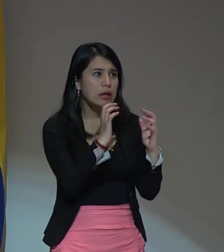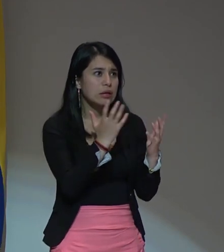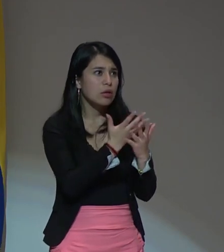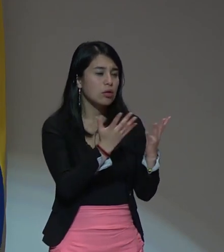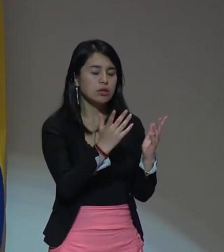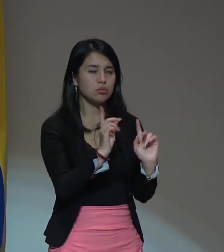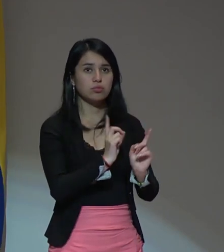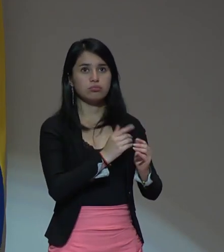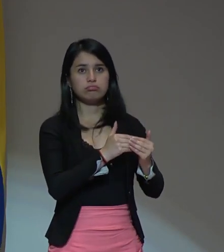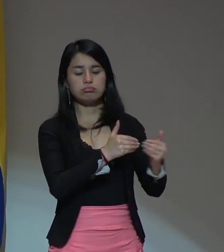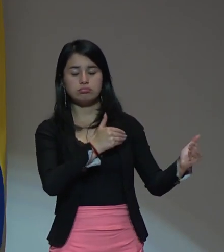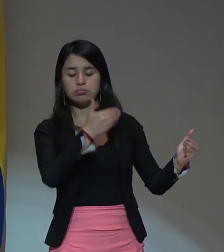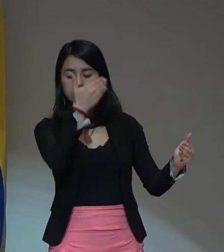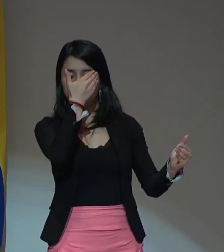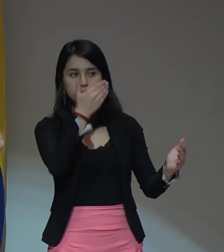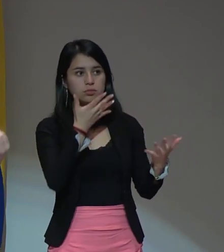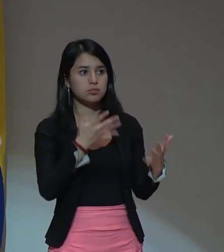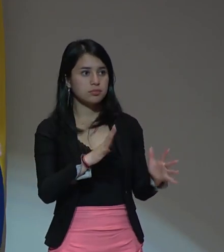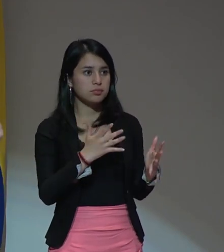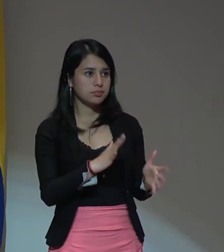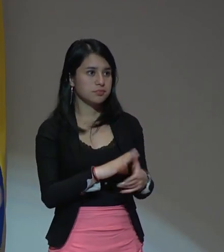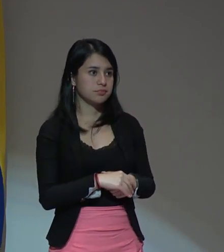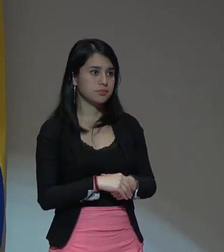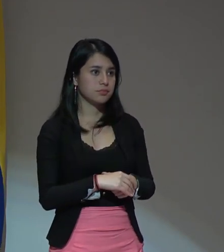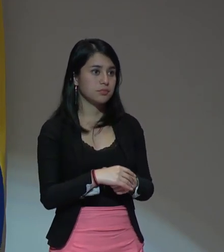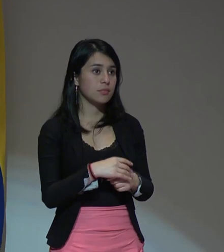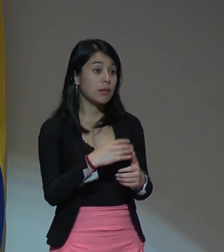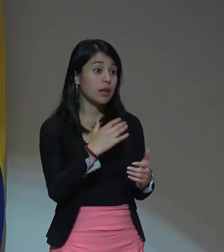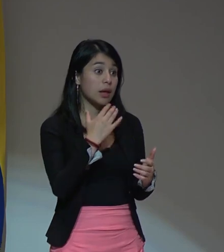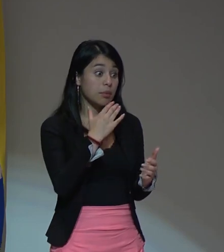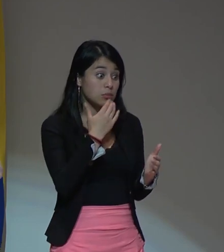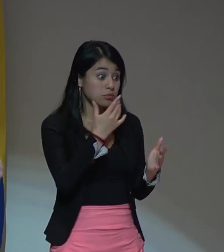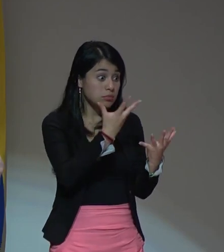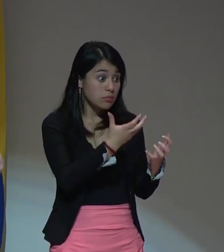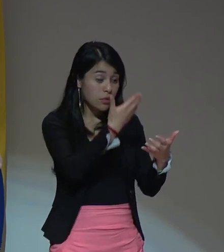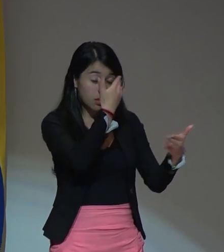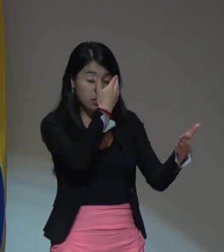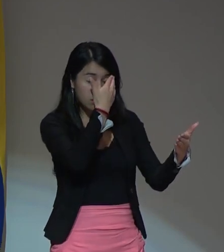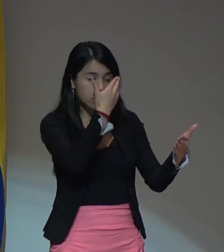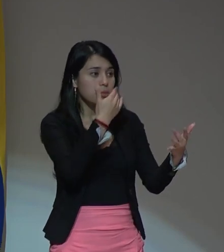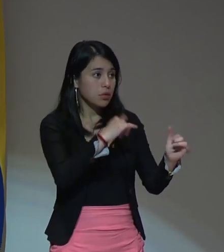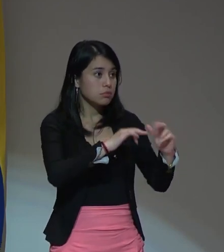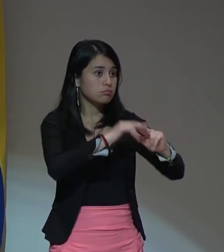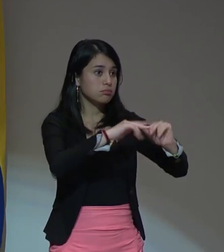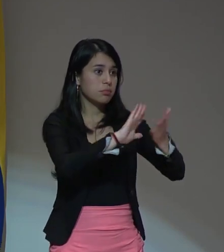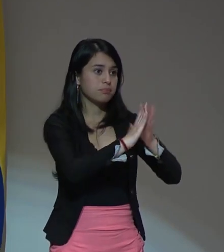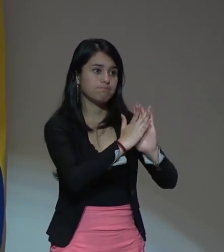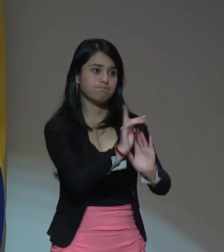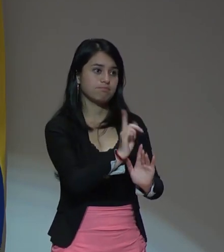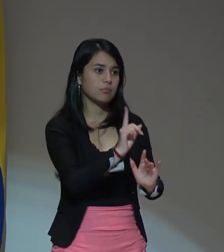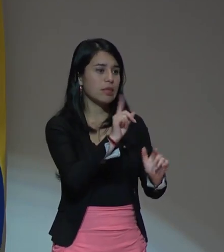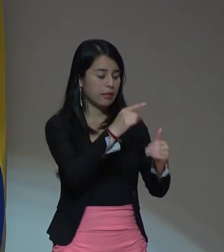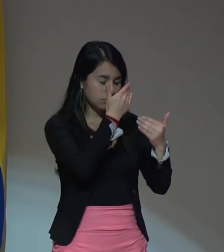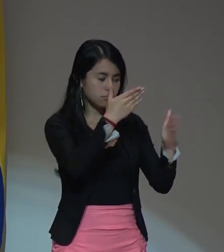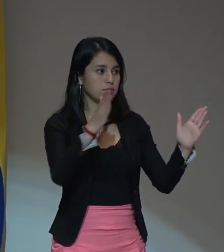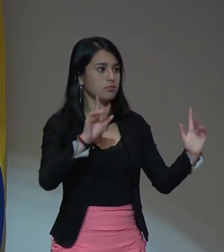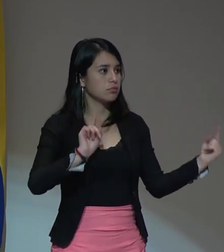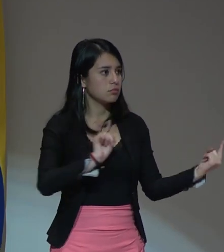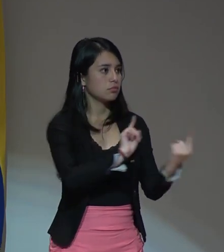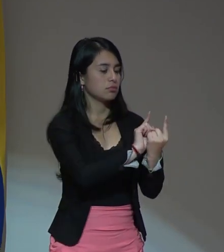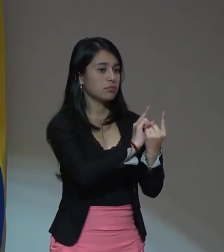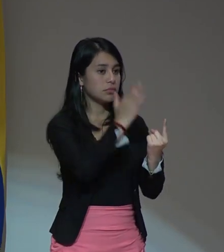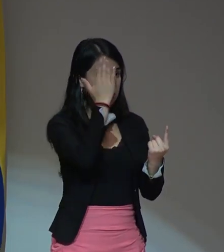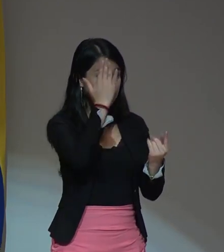vecindad pero así no vamos a construir la paz porque la paz no es una cosa de palabra